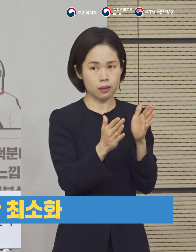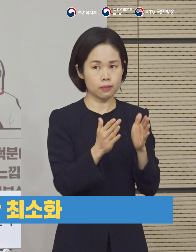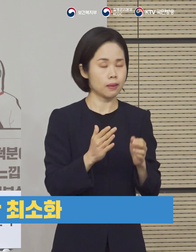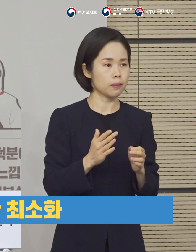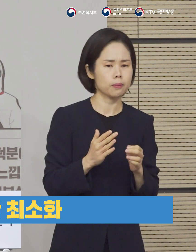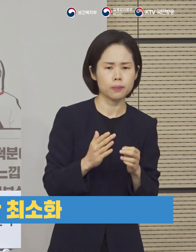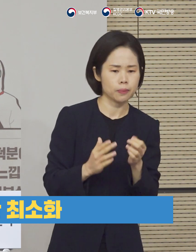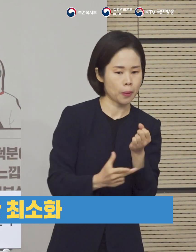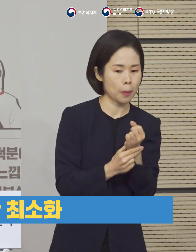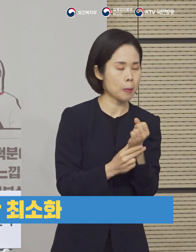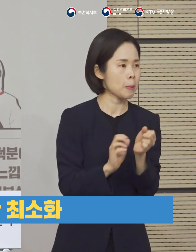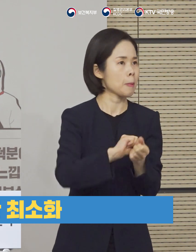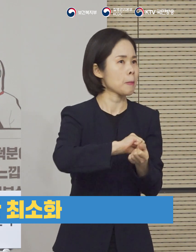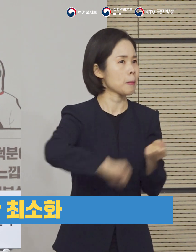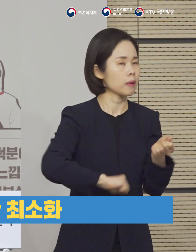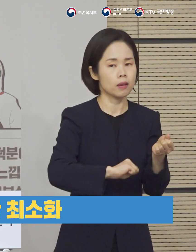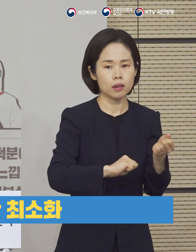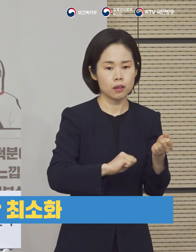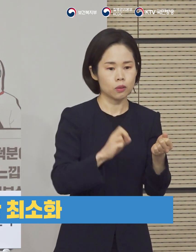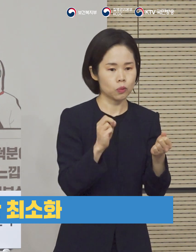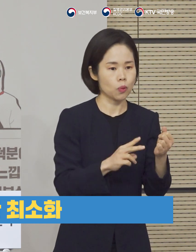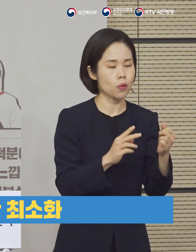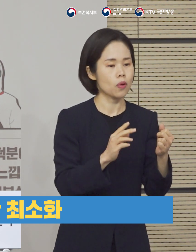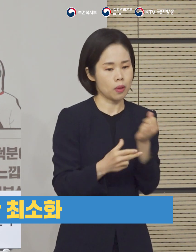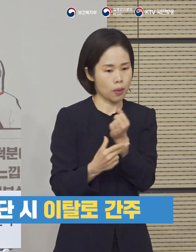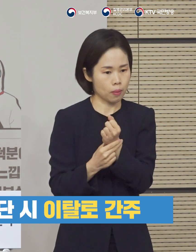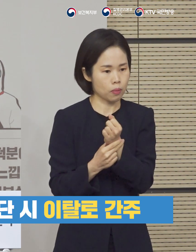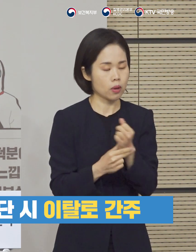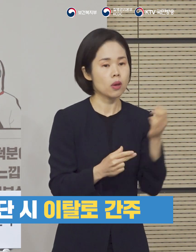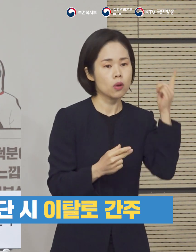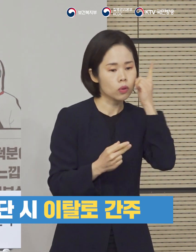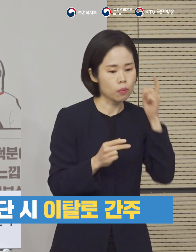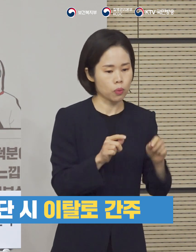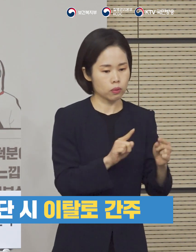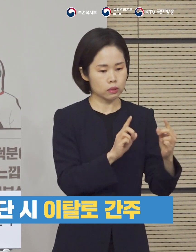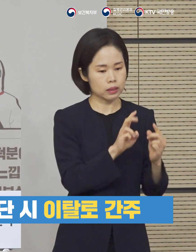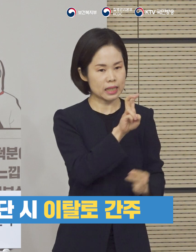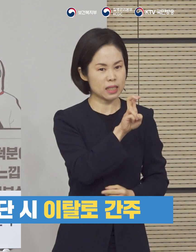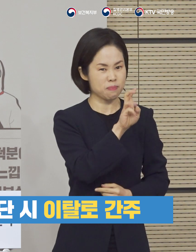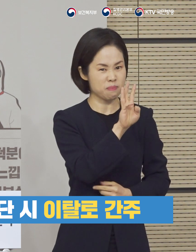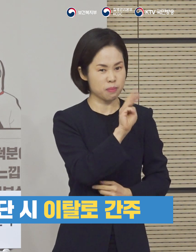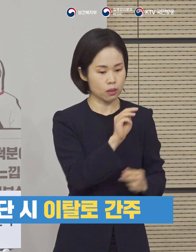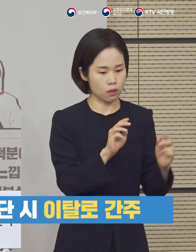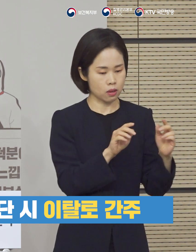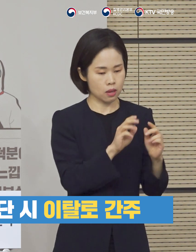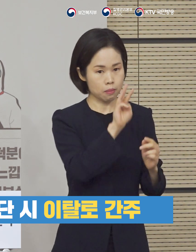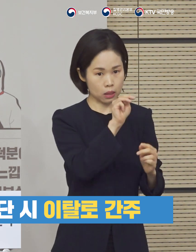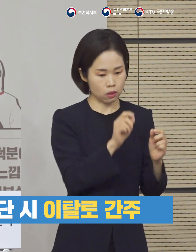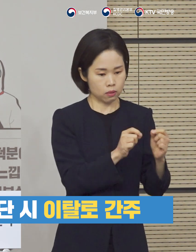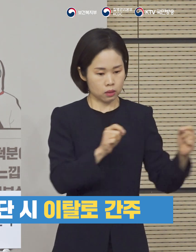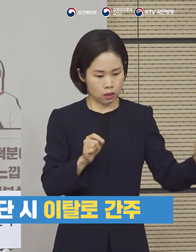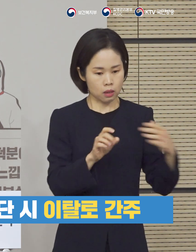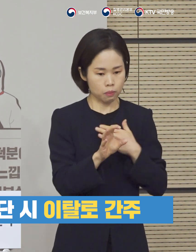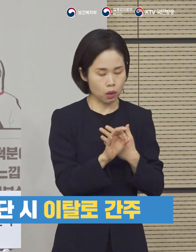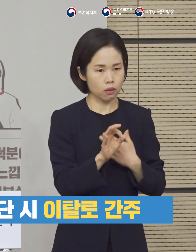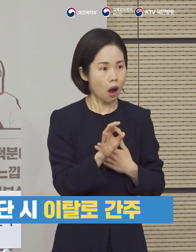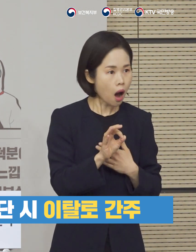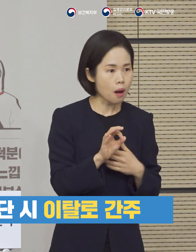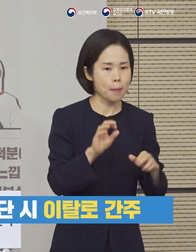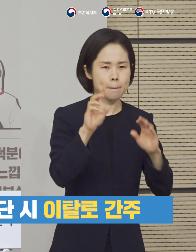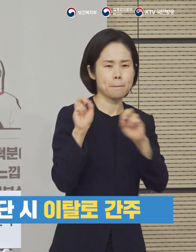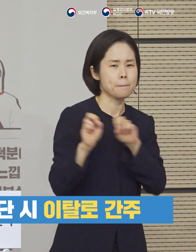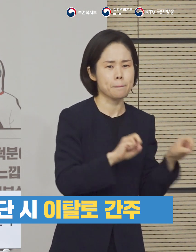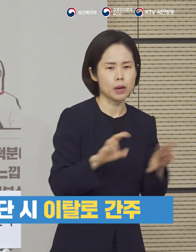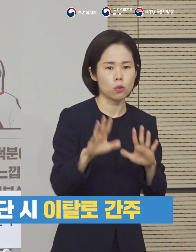문제를 해결하기 위해서 안심밴드가 도입됐습니다. 그래서 안심밴드를 일부러 훼손한다거나 안심밴드와 휴대폰 거리가